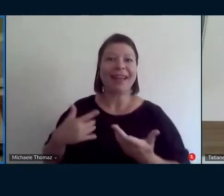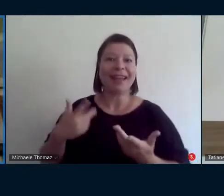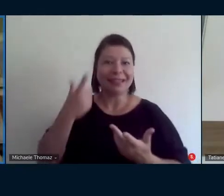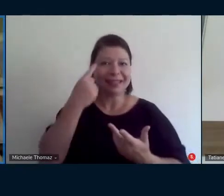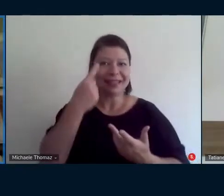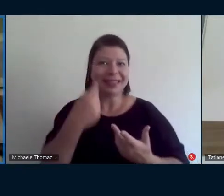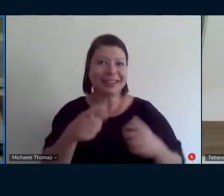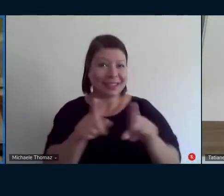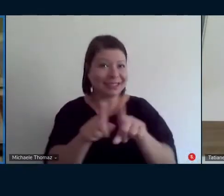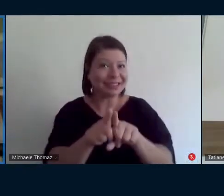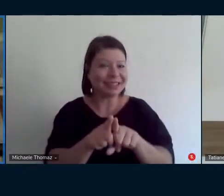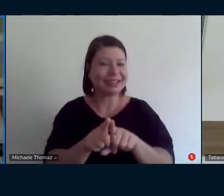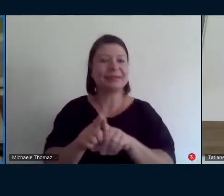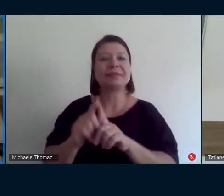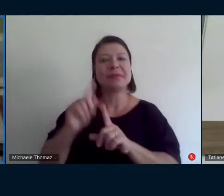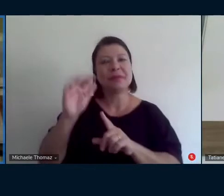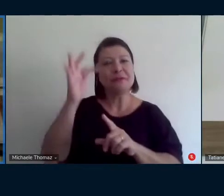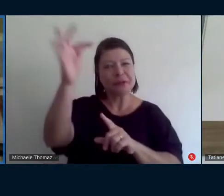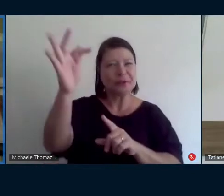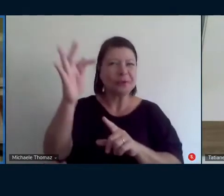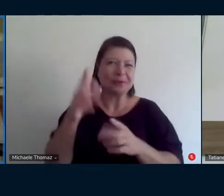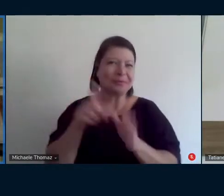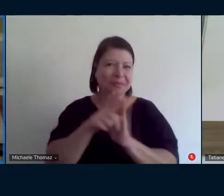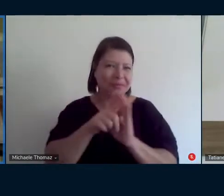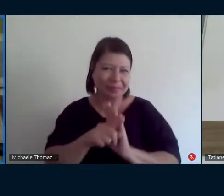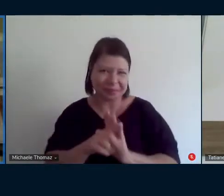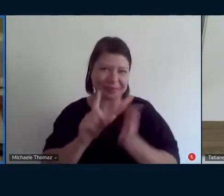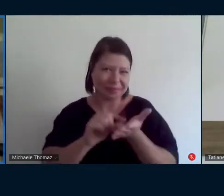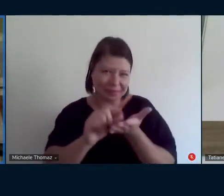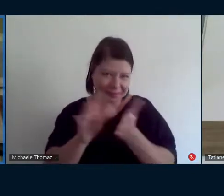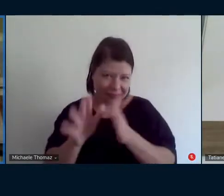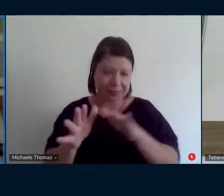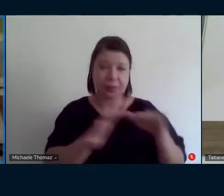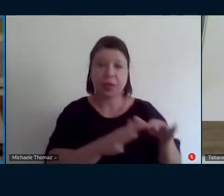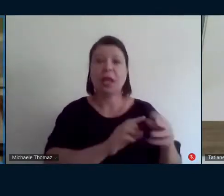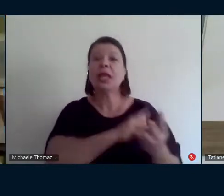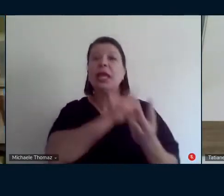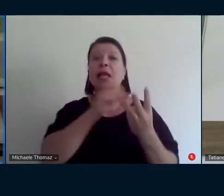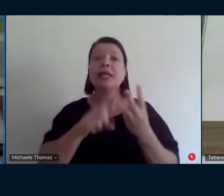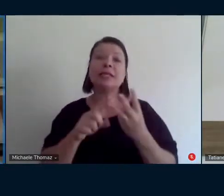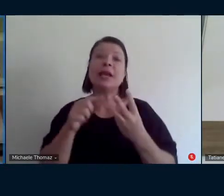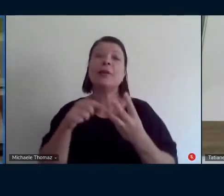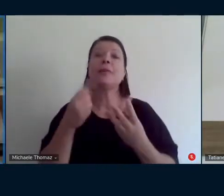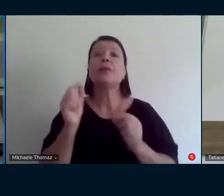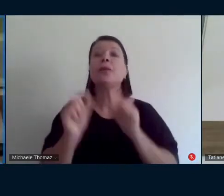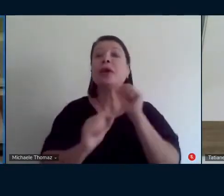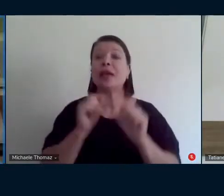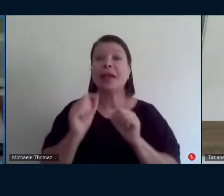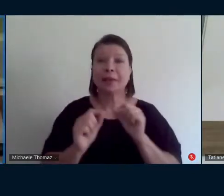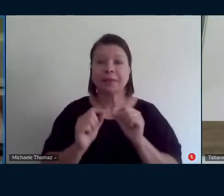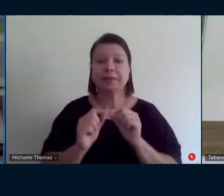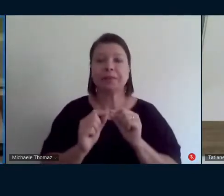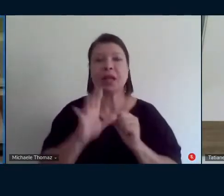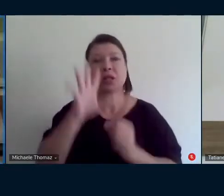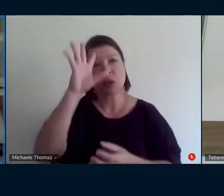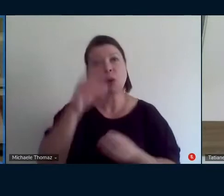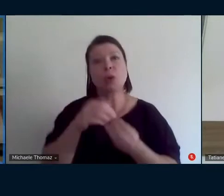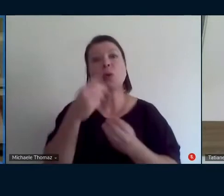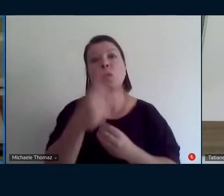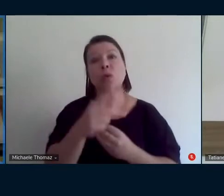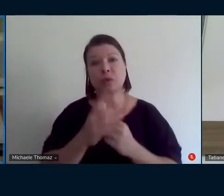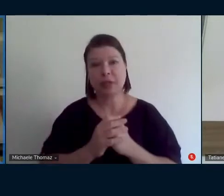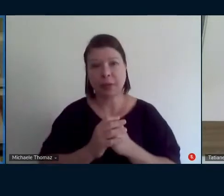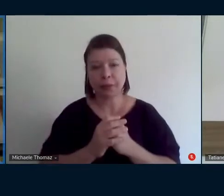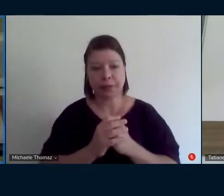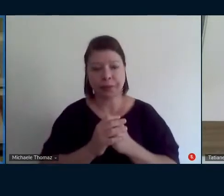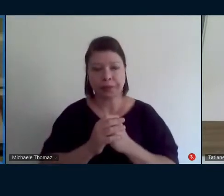terceira que é um pouco da sua dupla conclusão eu acho que a Paula ela